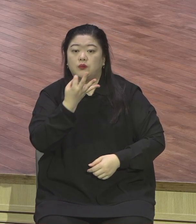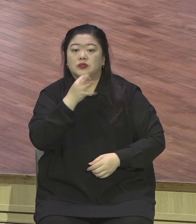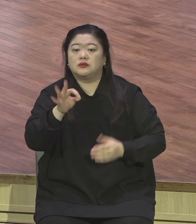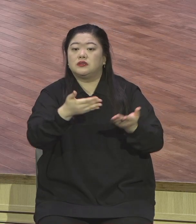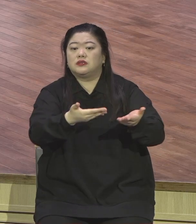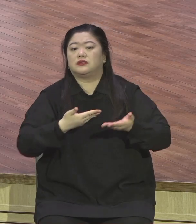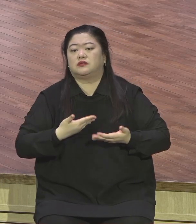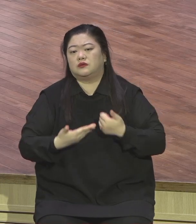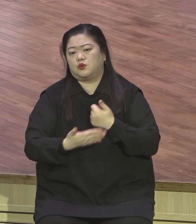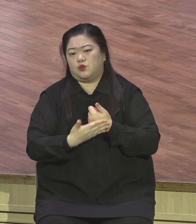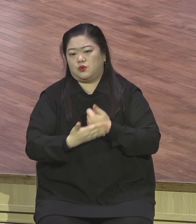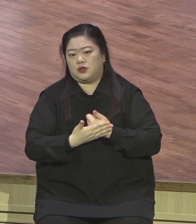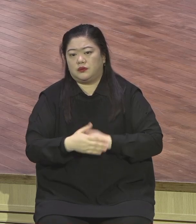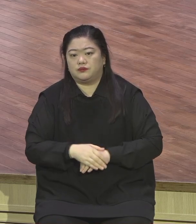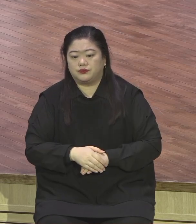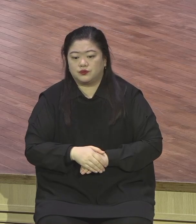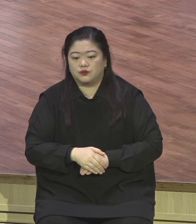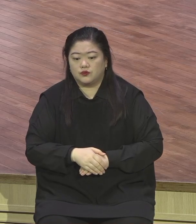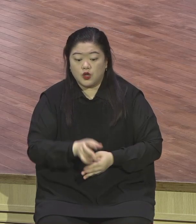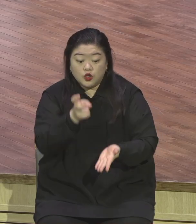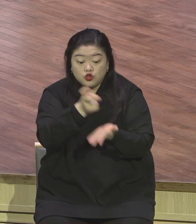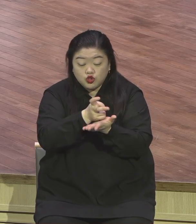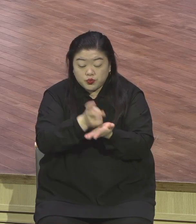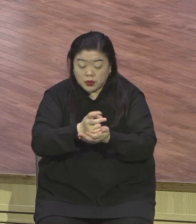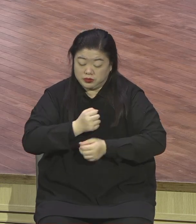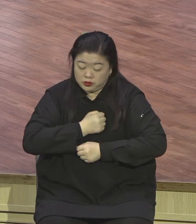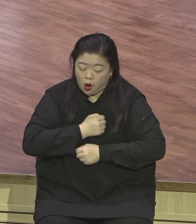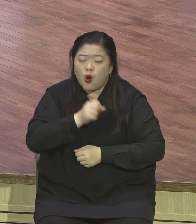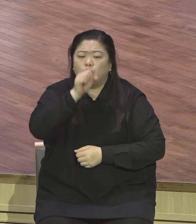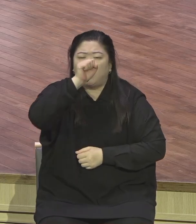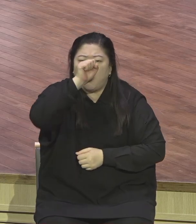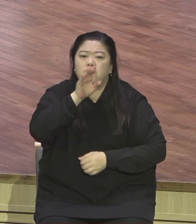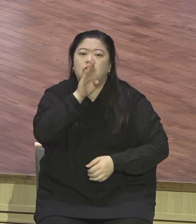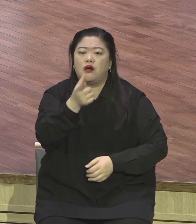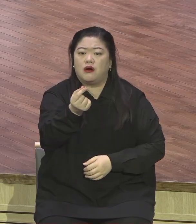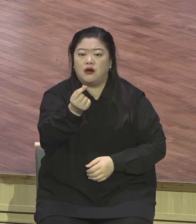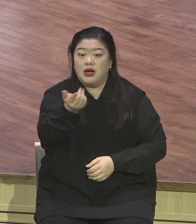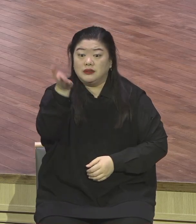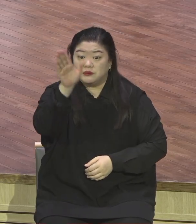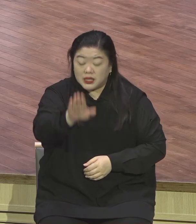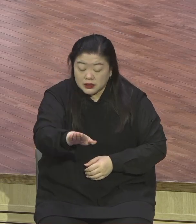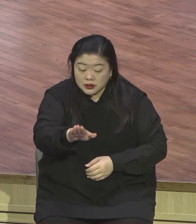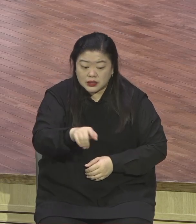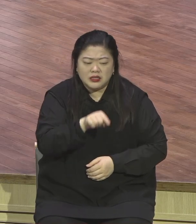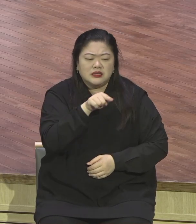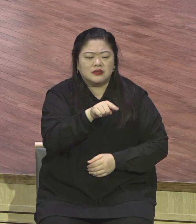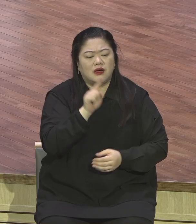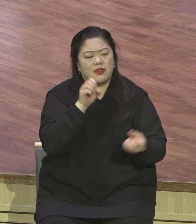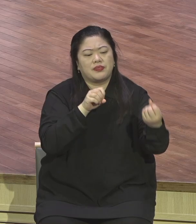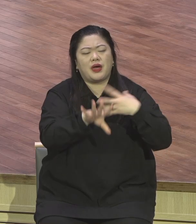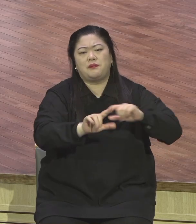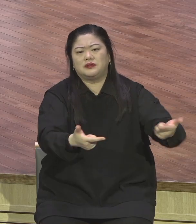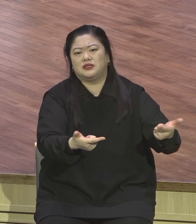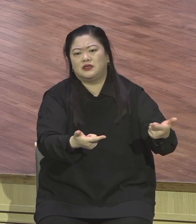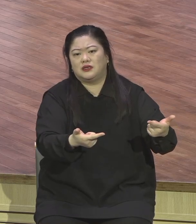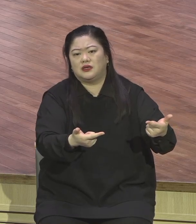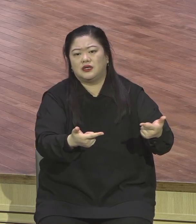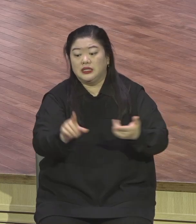율법을 지키는 것이 답이 아니고 그리스도께로 나아오는 것이 답이다. 말이에요. 율법을 지킬 수도 없어요.